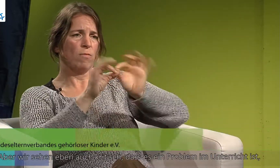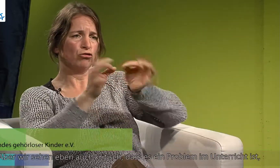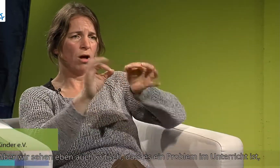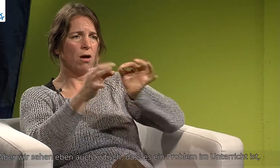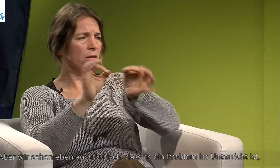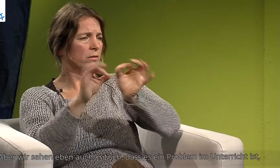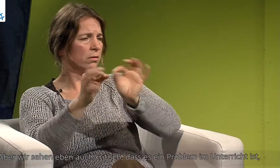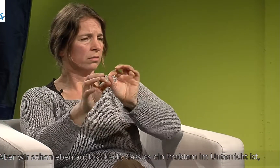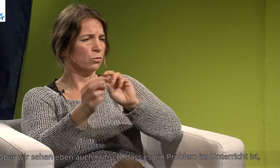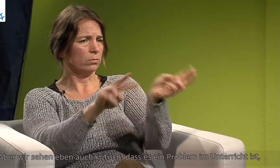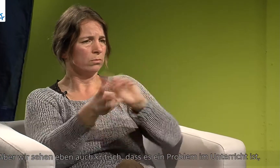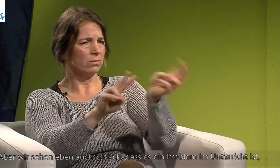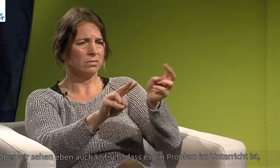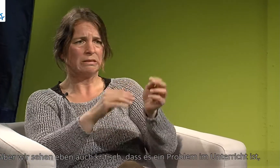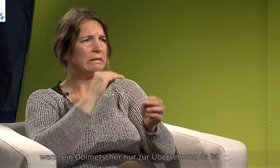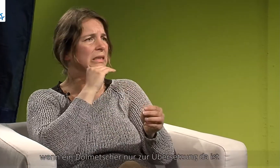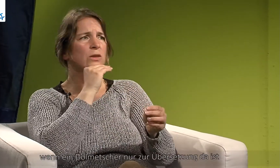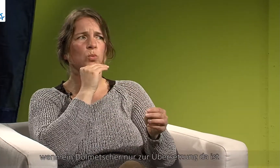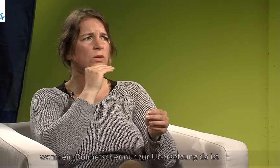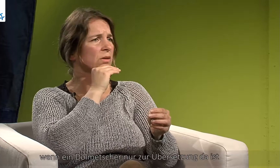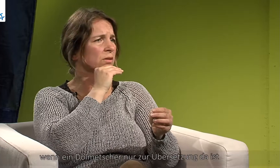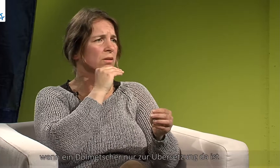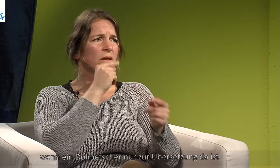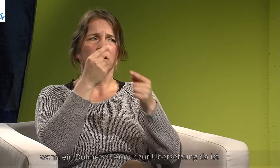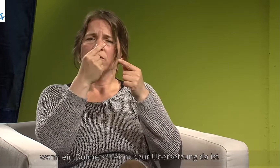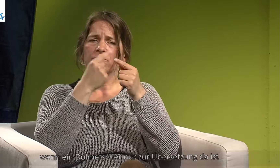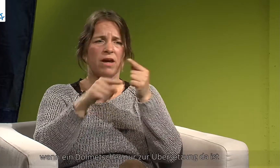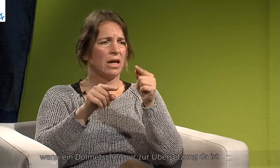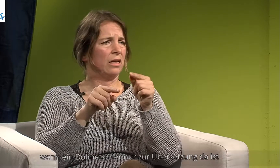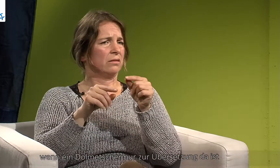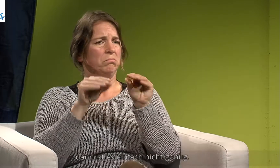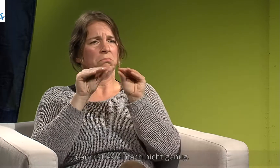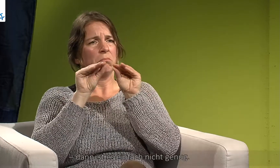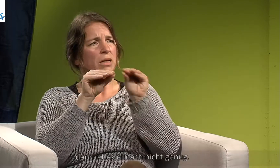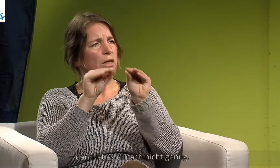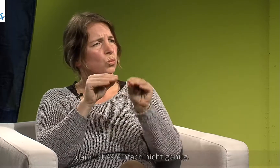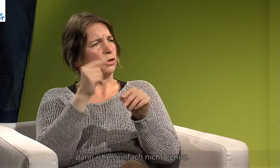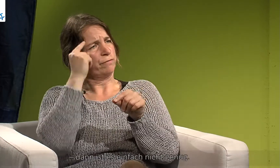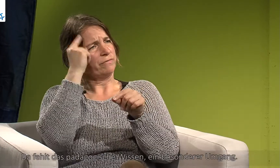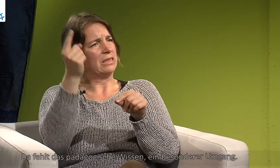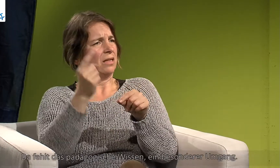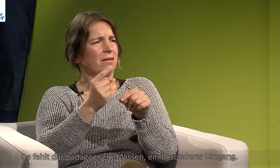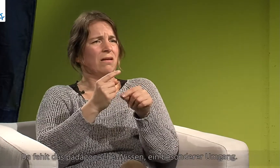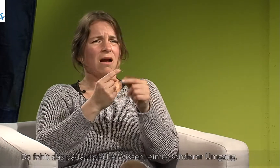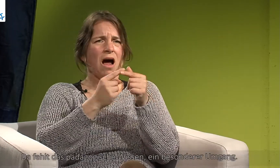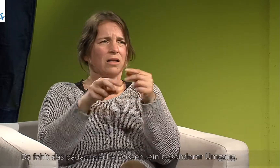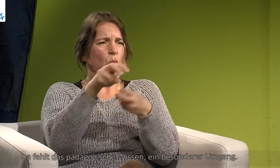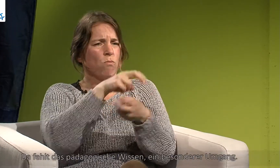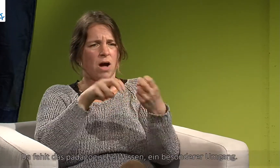kritisch, dass das Problem ist im Unterricht, wenn ein Dolmetscher nur zur Übersetzung da ist, dann ist es einfach nicht genug. Also da fehlt einfach das pädagogische